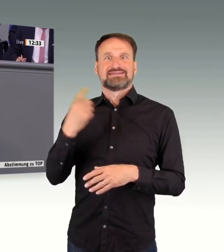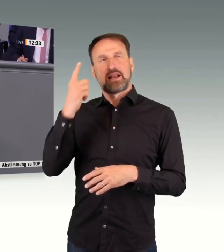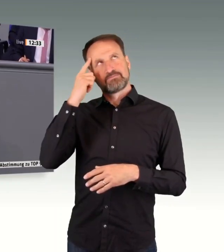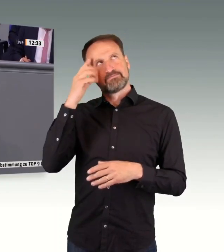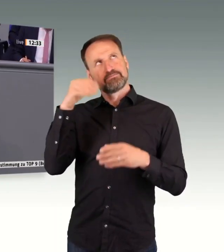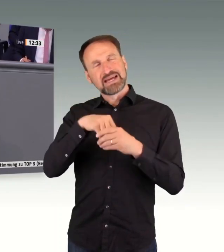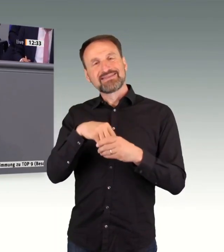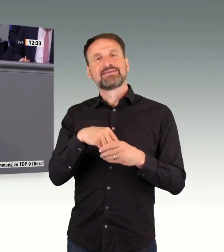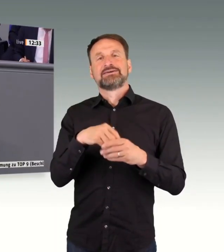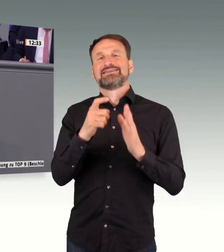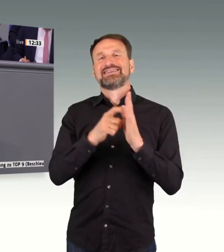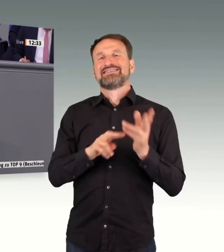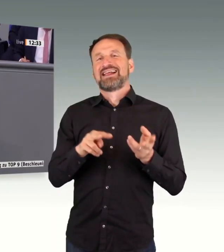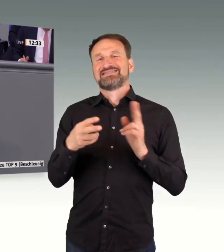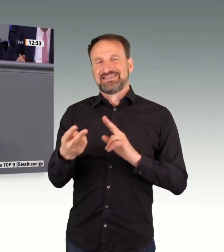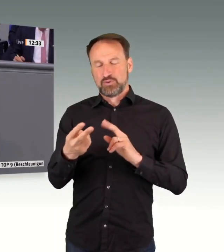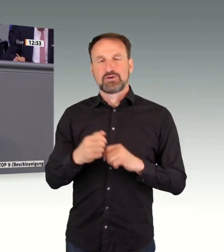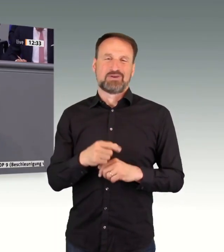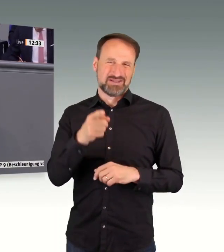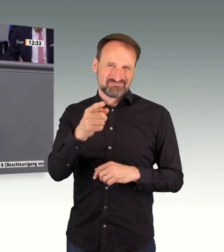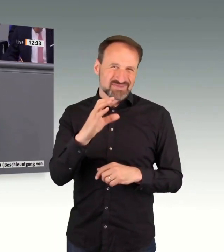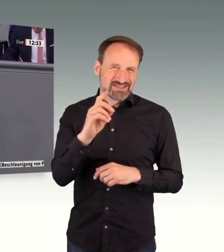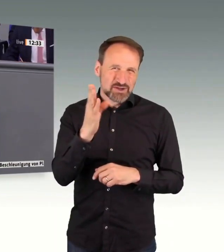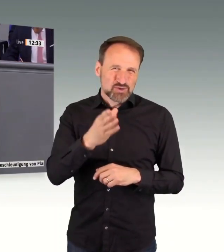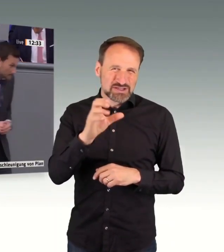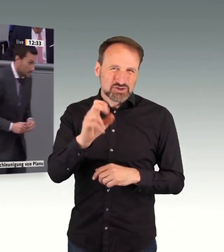später leider nicht. Wir lehnen den Antrag an dieser Stelle ab.